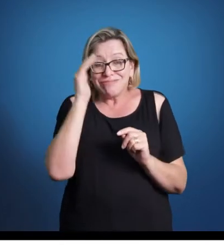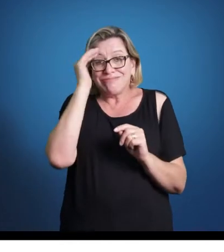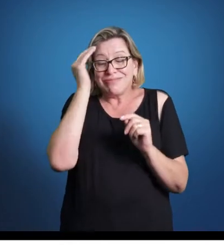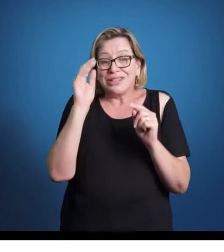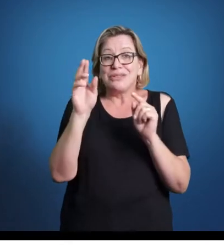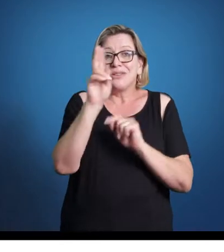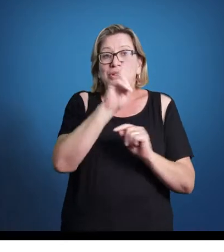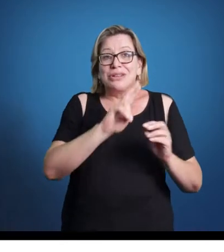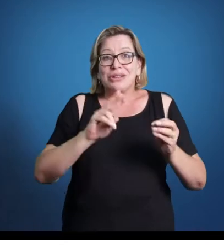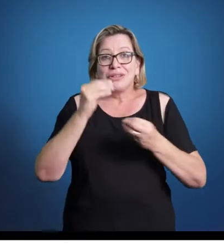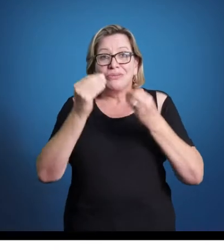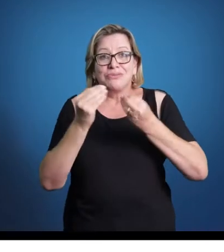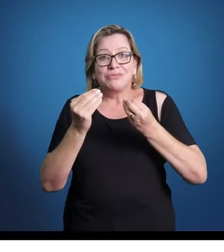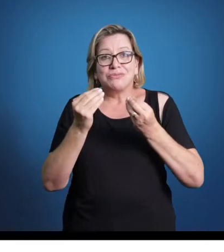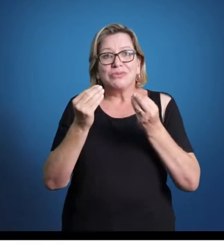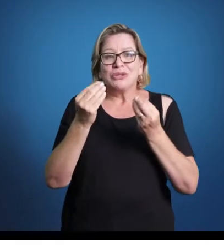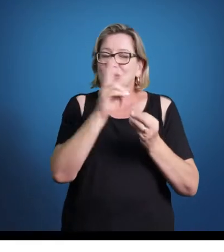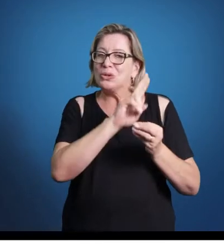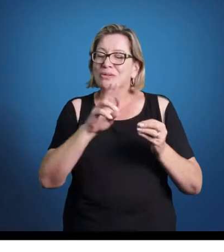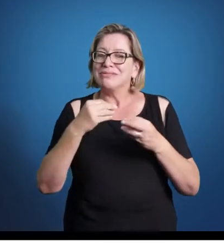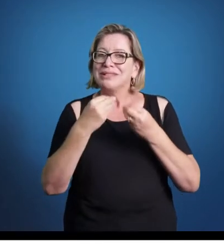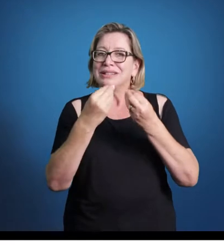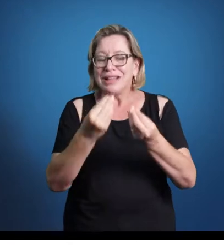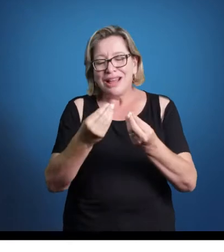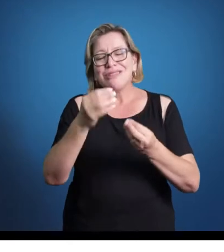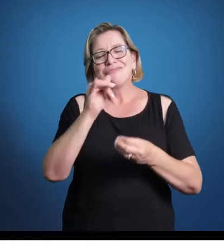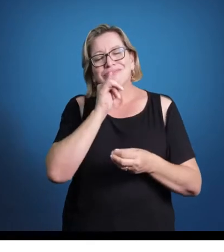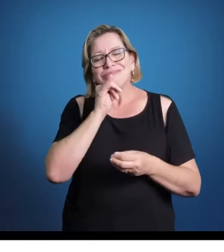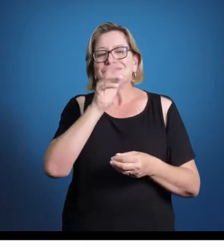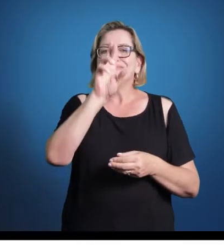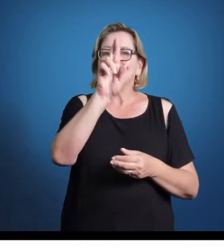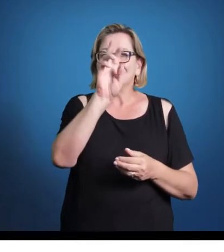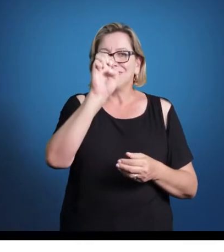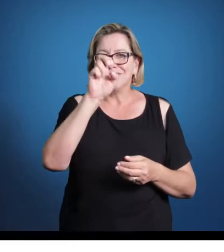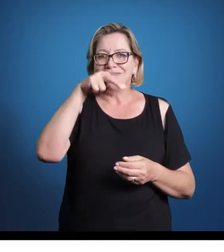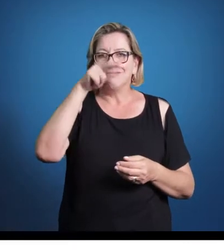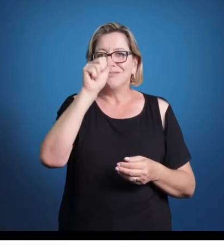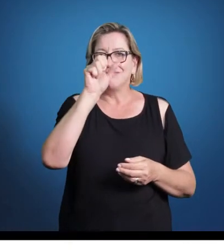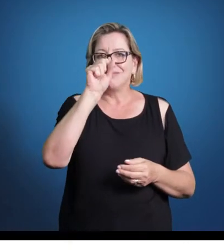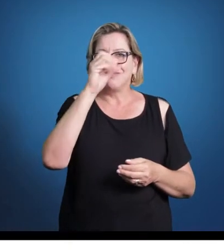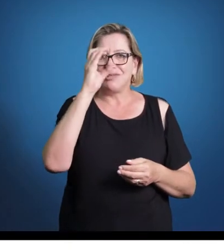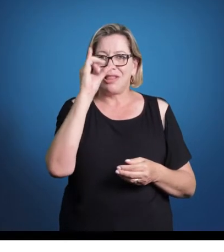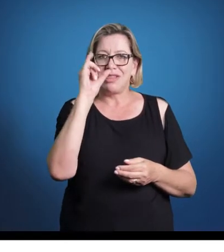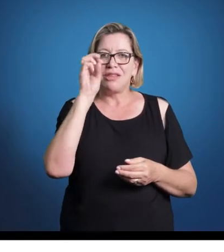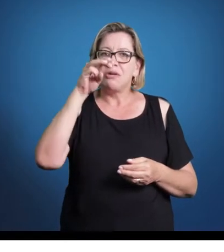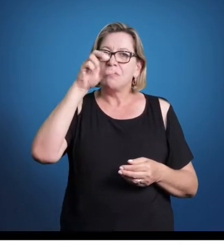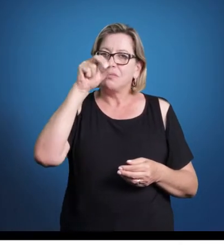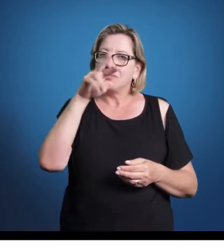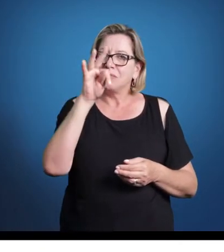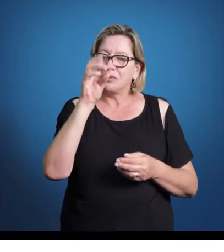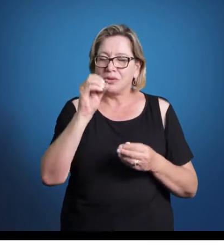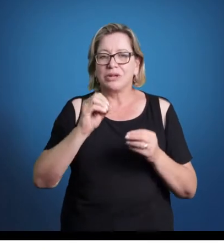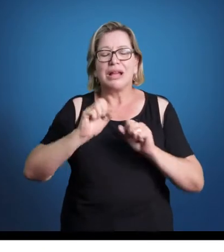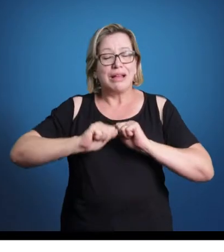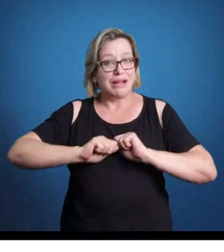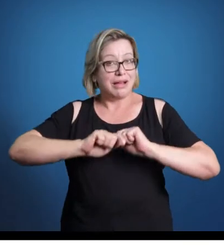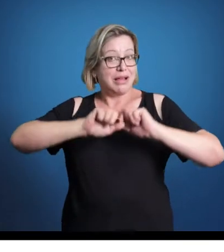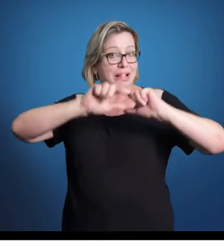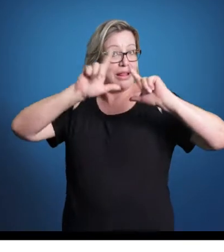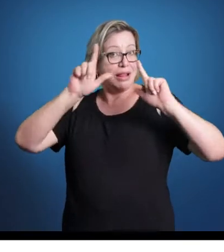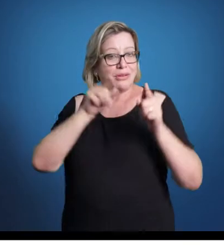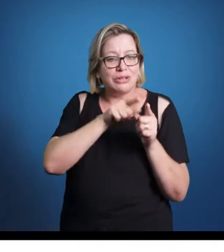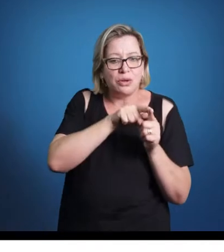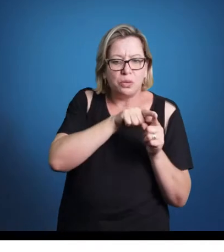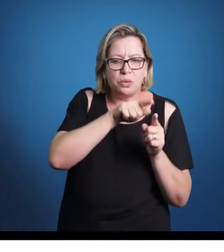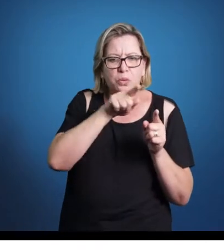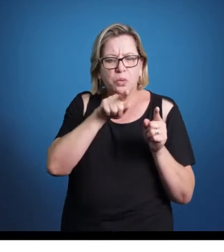aquilo de certo modo, por exemplo, o Renascimento. Isso é um ponto. Então, evidentemente que ao longo desse período